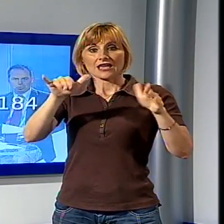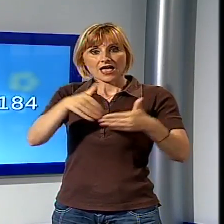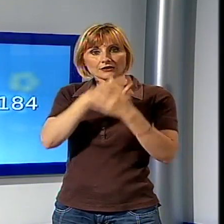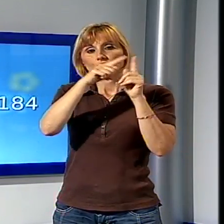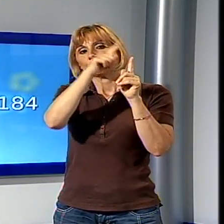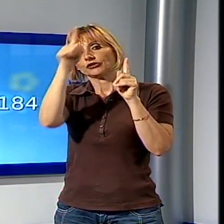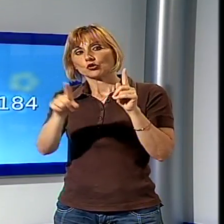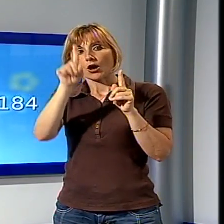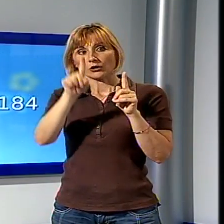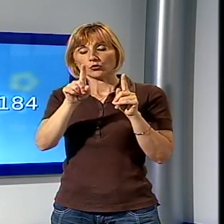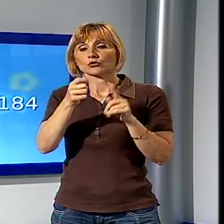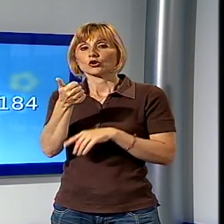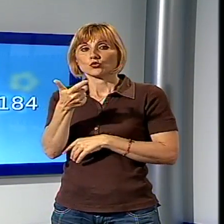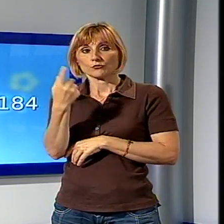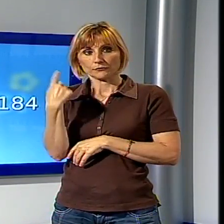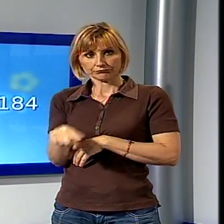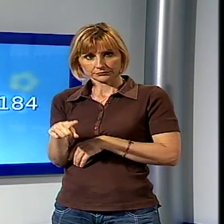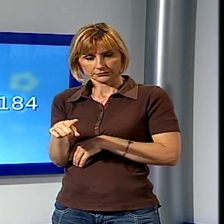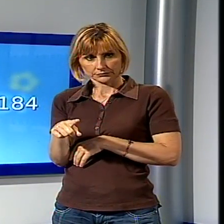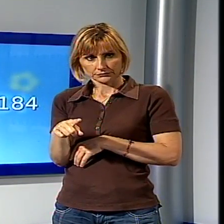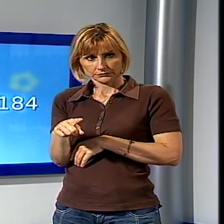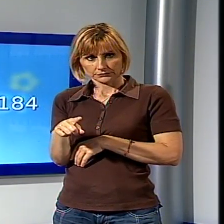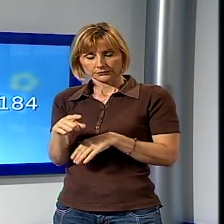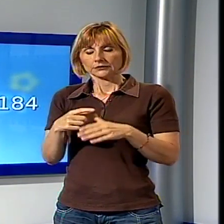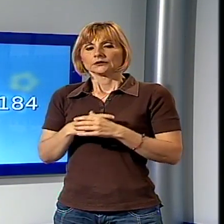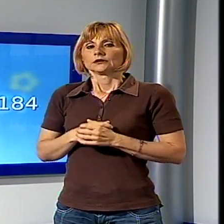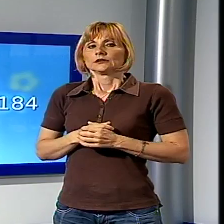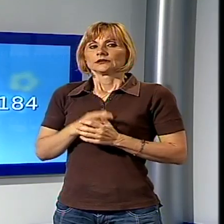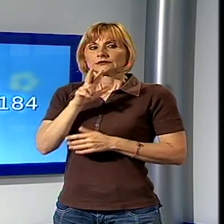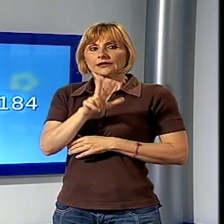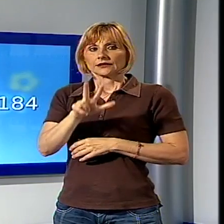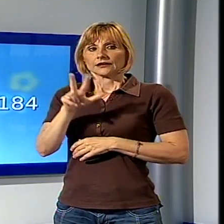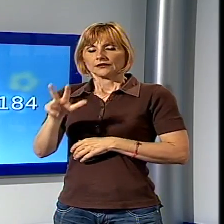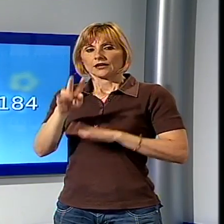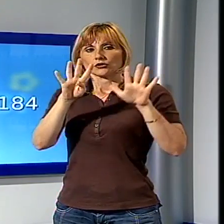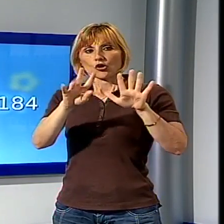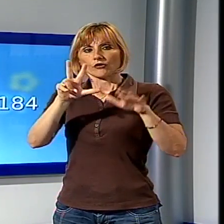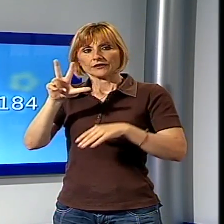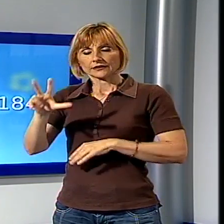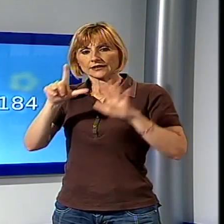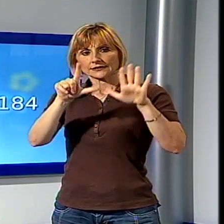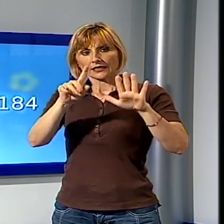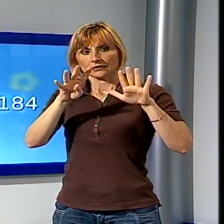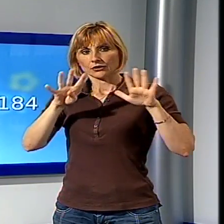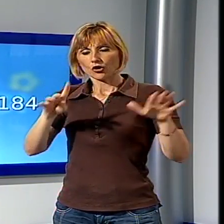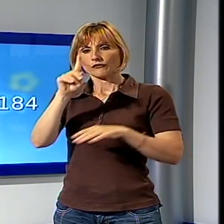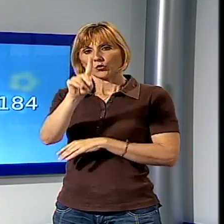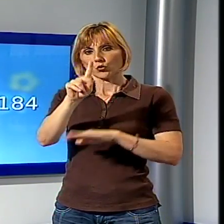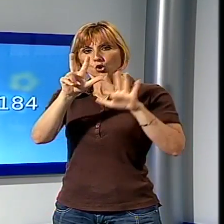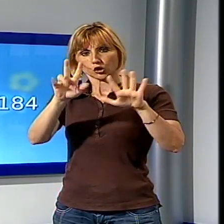numero che vedete ecco qui nella schermata 33 93 79